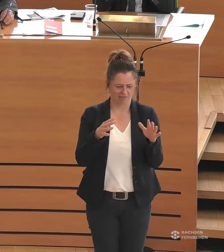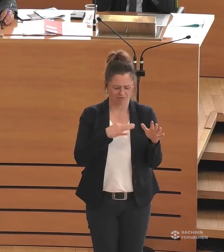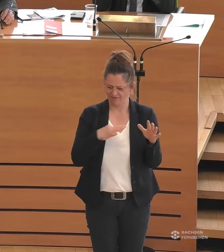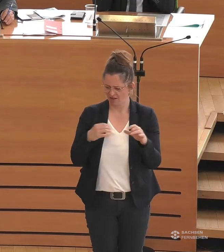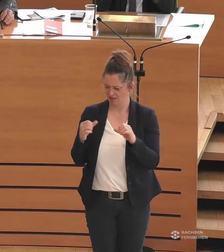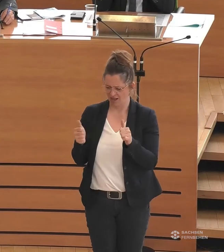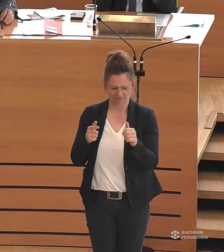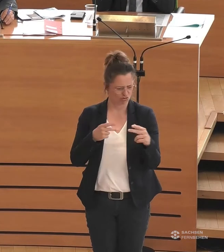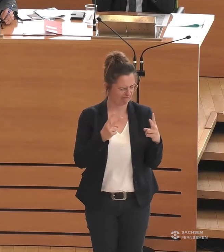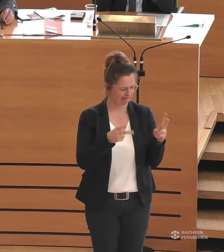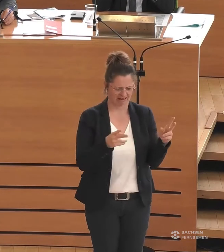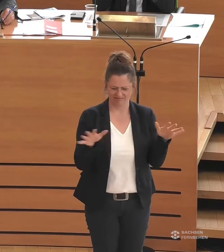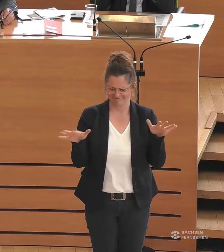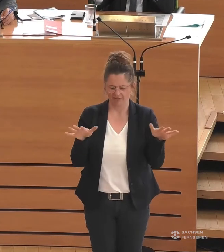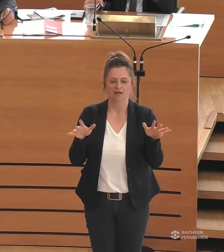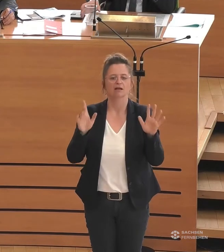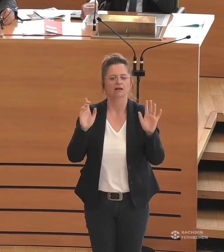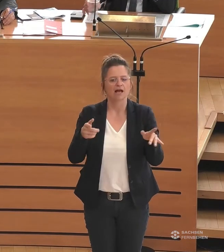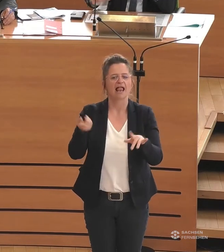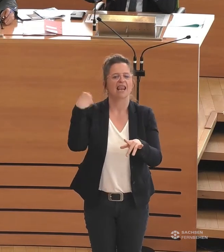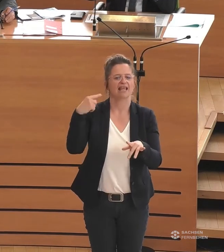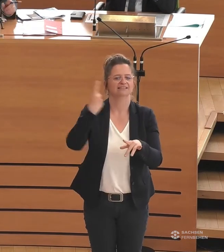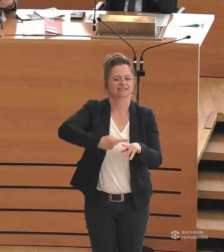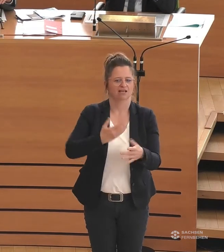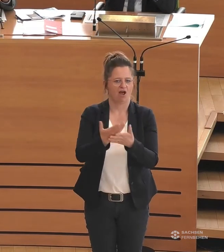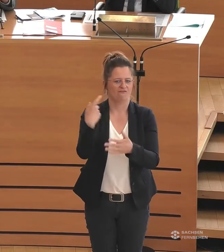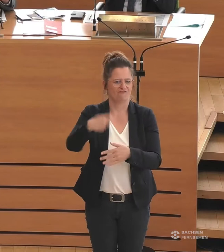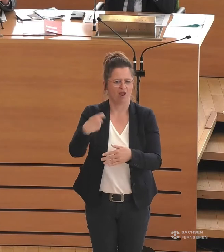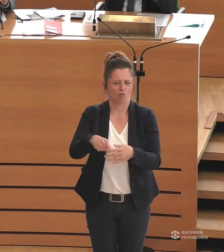Das Thema hatten wir ja letztes Jahr schon im Februar gehabt.